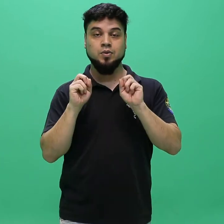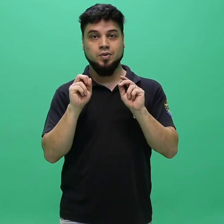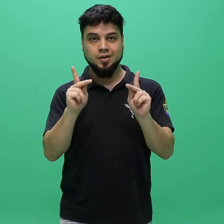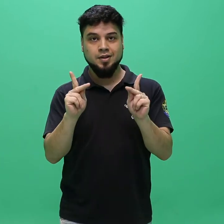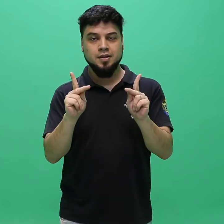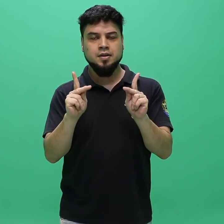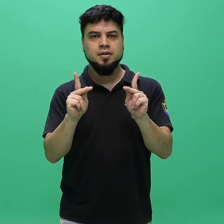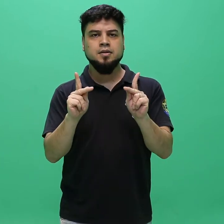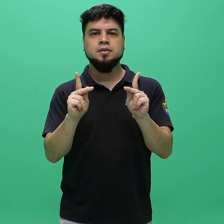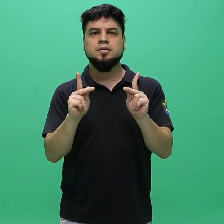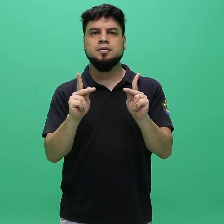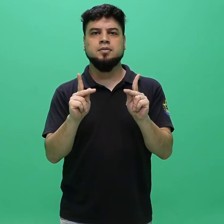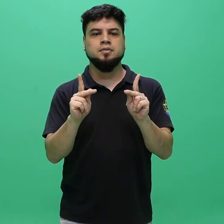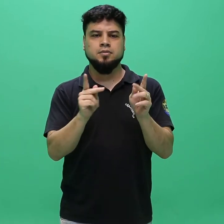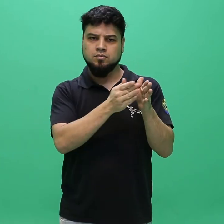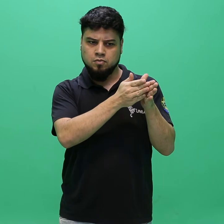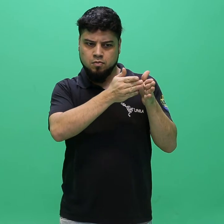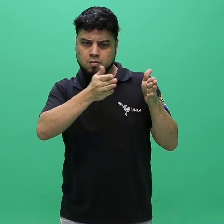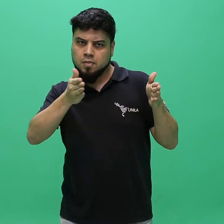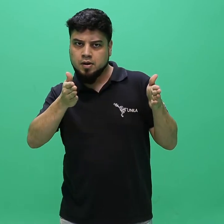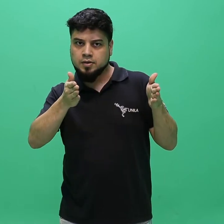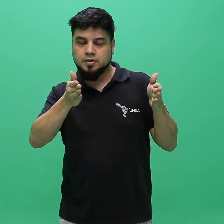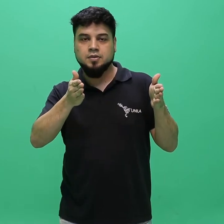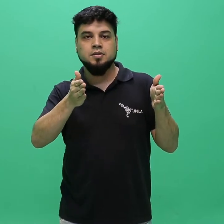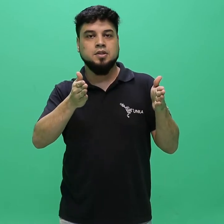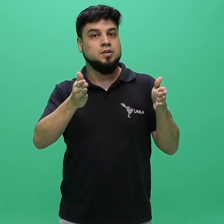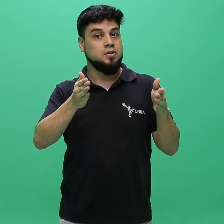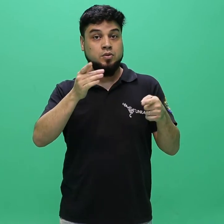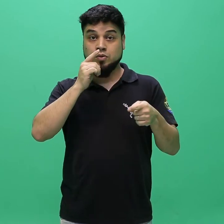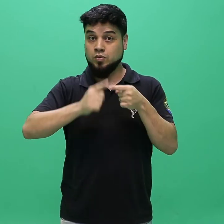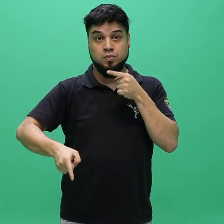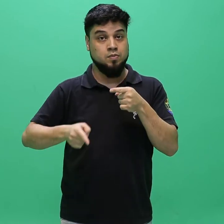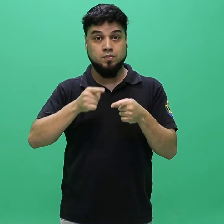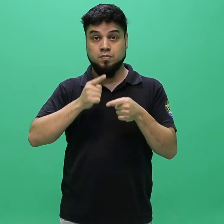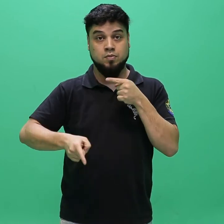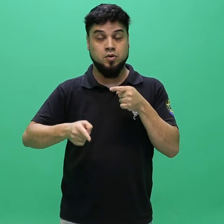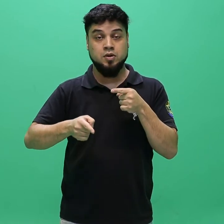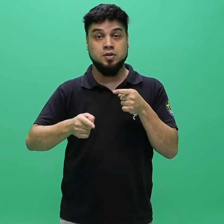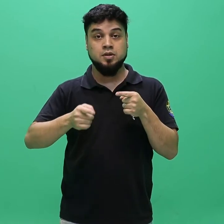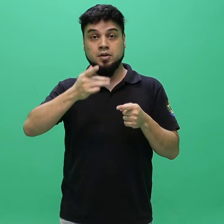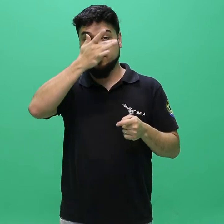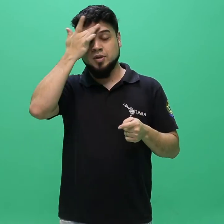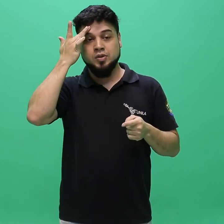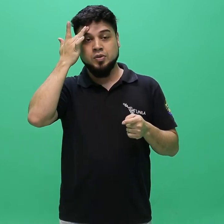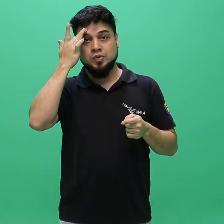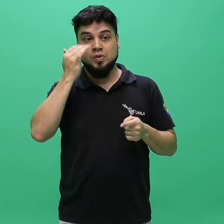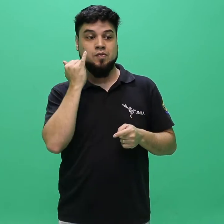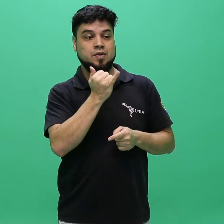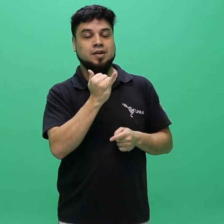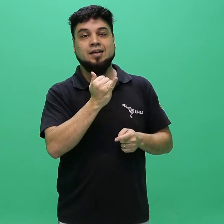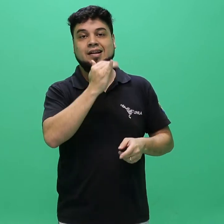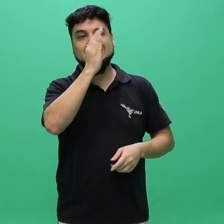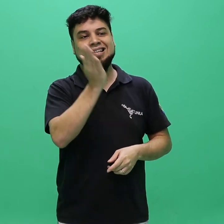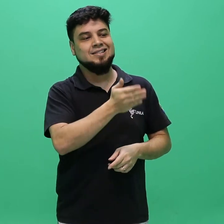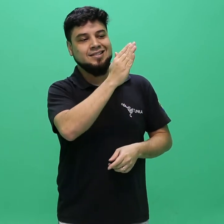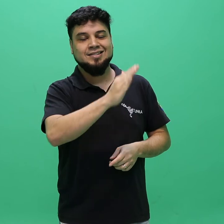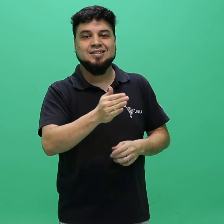em hipótese alguma, a alteração ou cancelamento do requerimento. 5